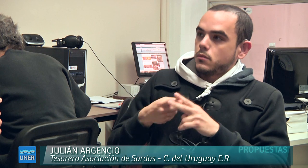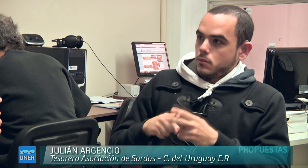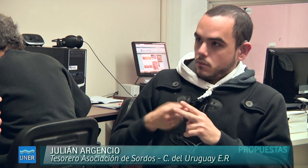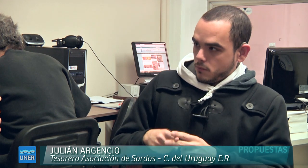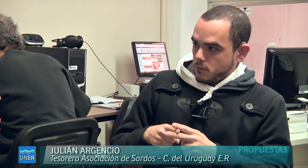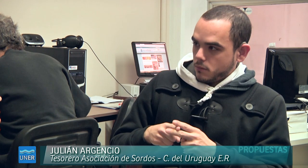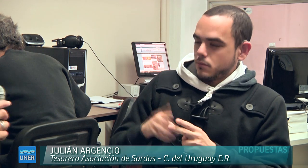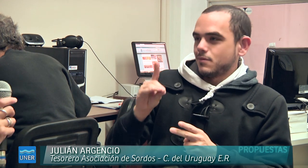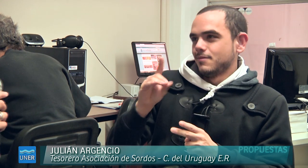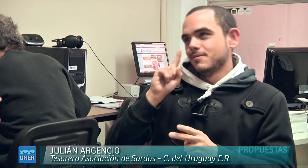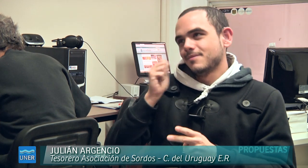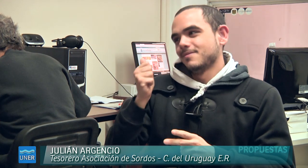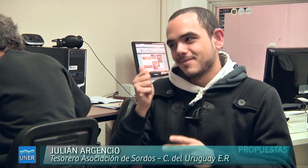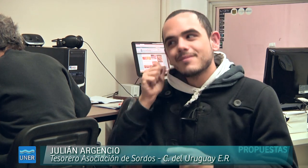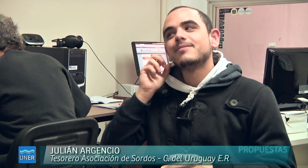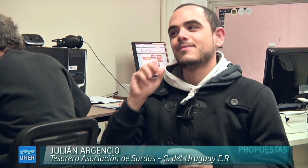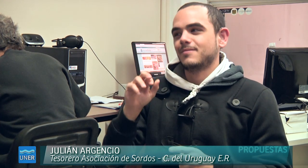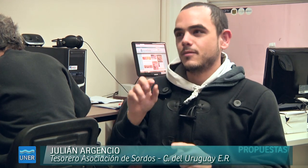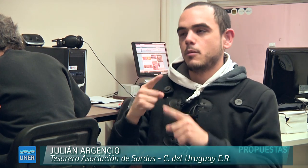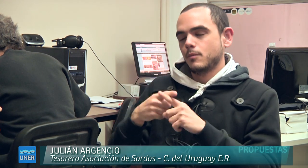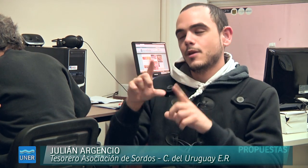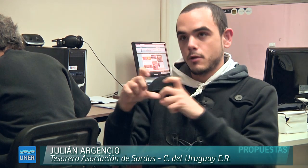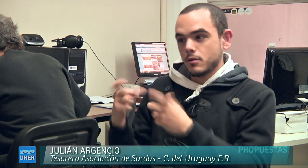la carrera de Técnico por Diagnóstico por Imágenes.